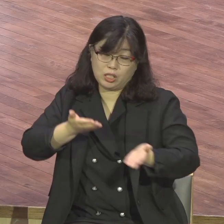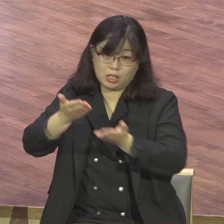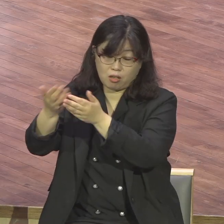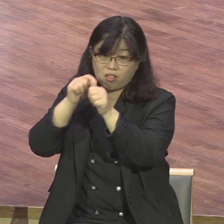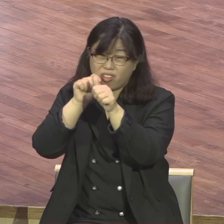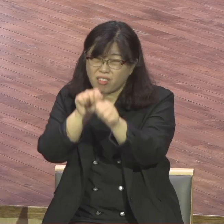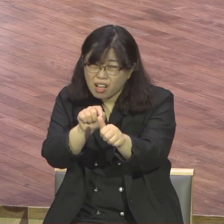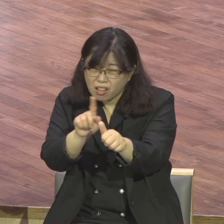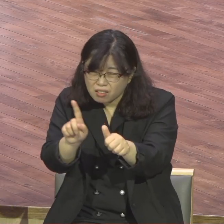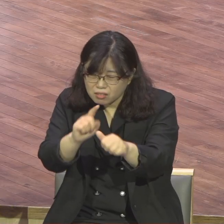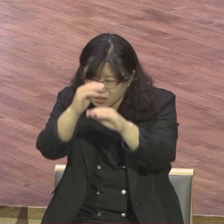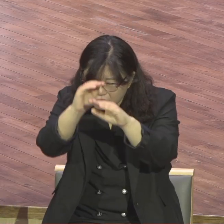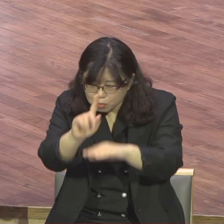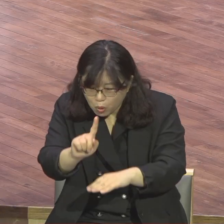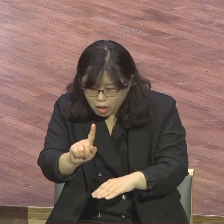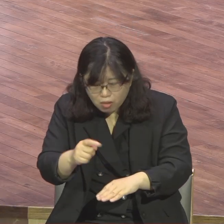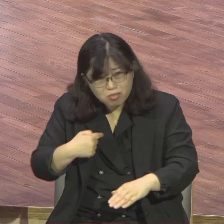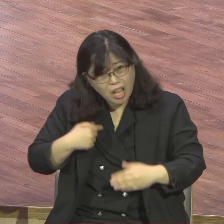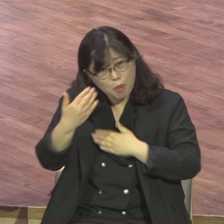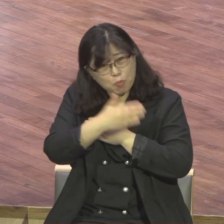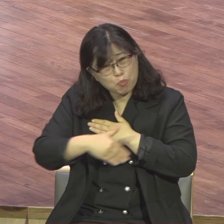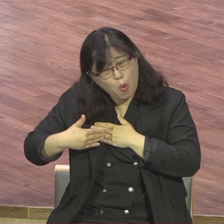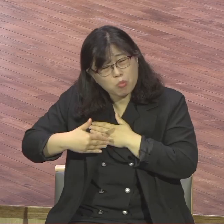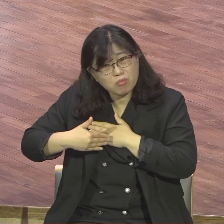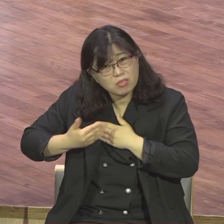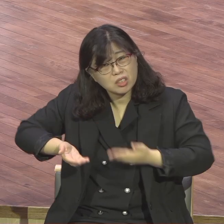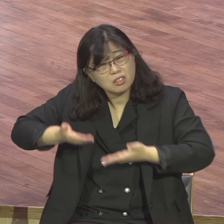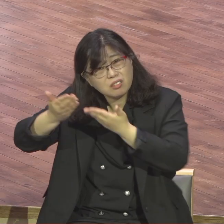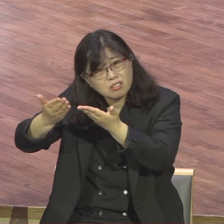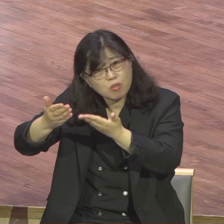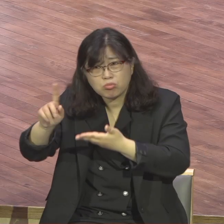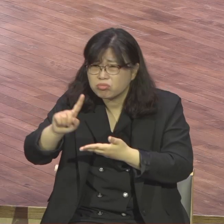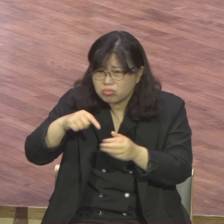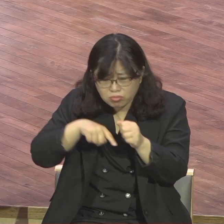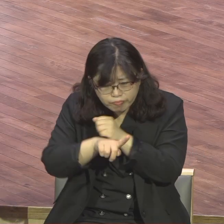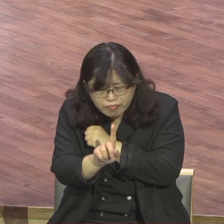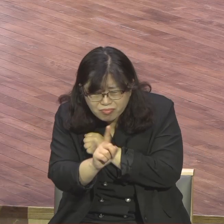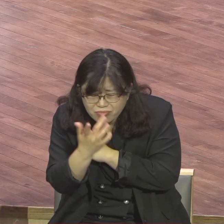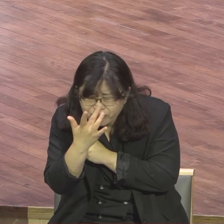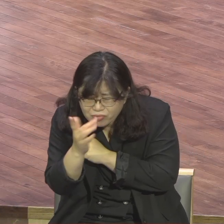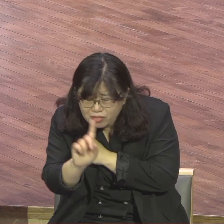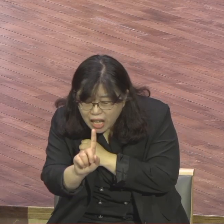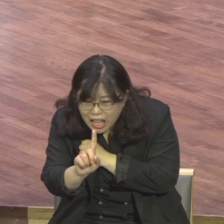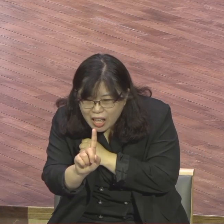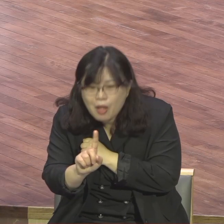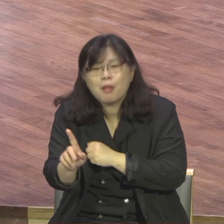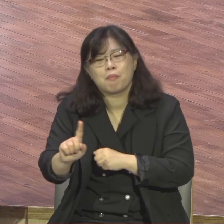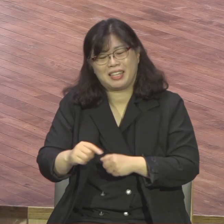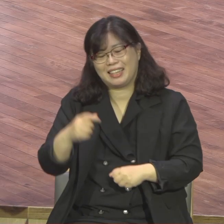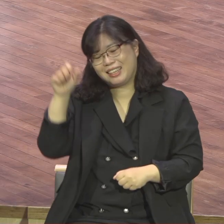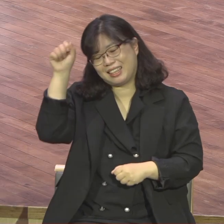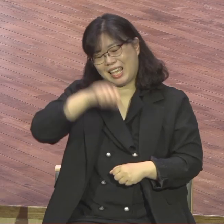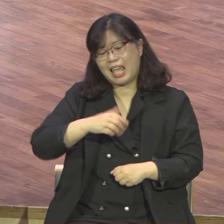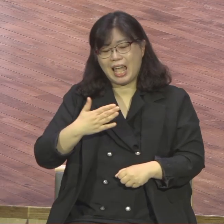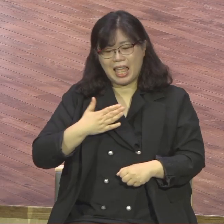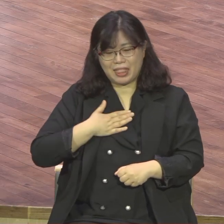우리의 삶 전부를 하나님께 드려라는 얘기 우리의 삶 전부를 하나님께 드려라 여기서 몸은요